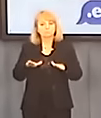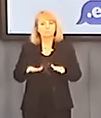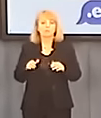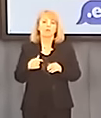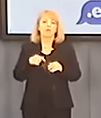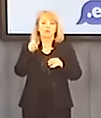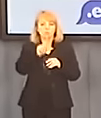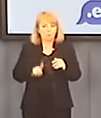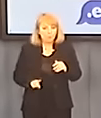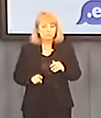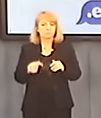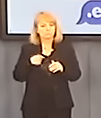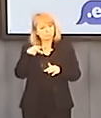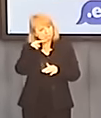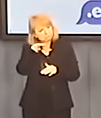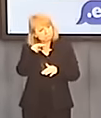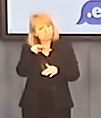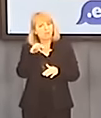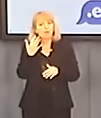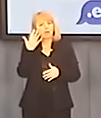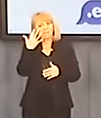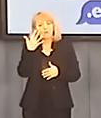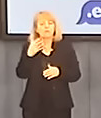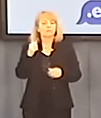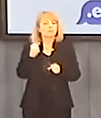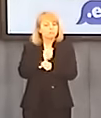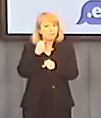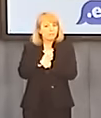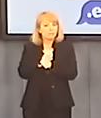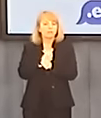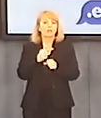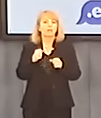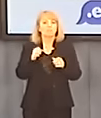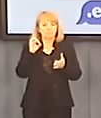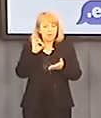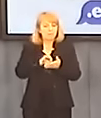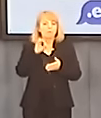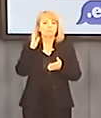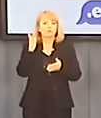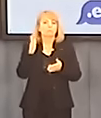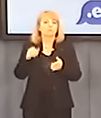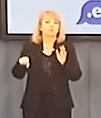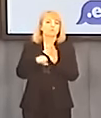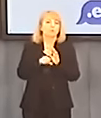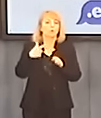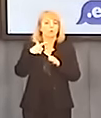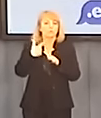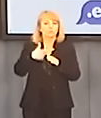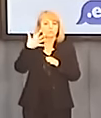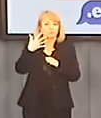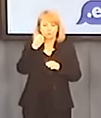węglem. Myślę, że będzie się pochylał jeszcze do 25 maja, bo wtedy się zakończy kampania wyborcza i wtedy to pochylanie się zakończy.